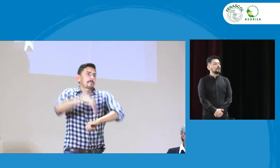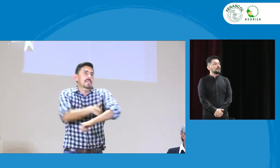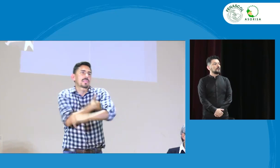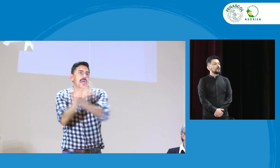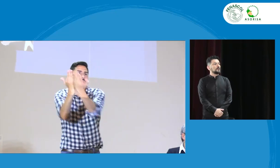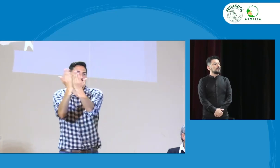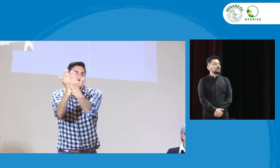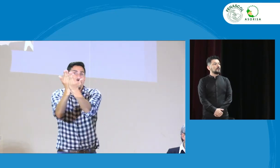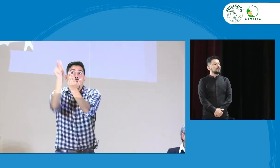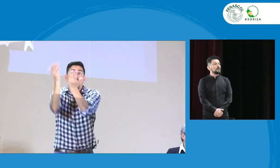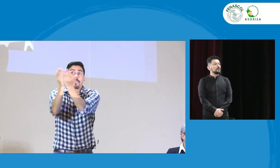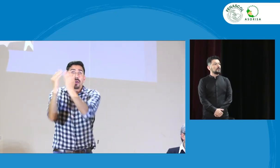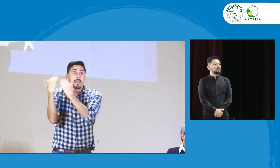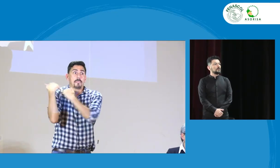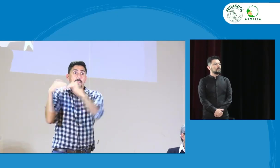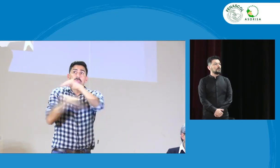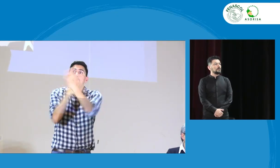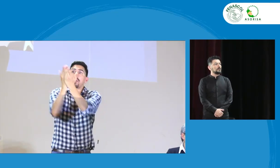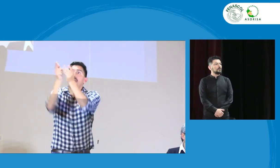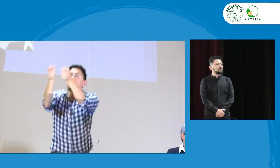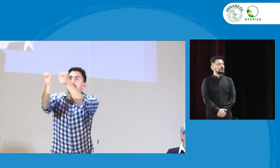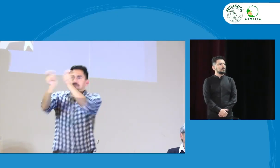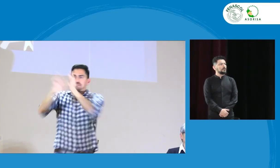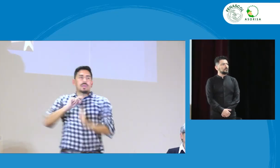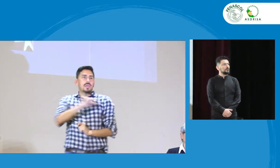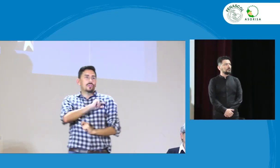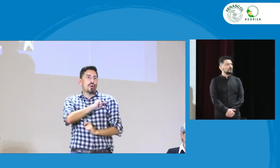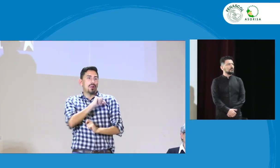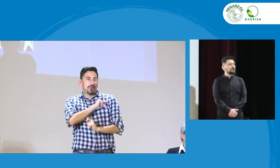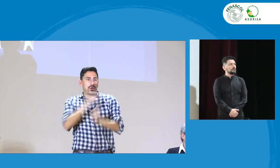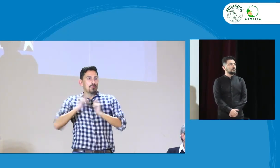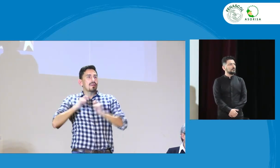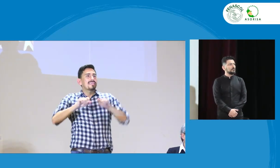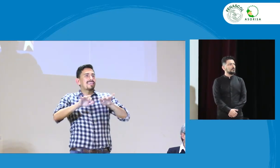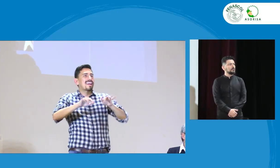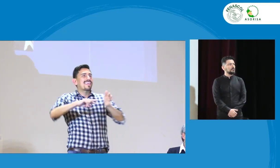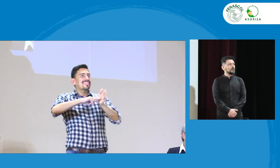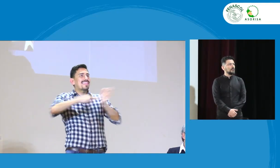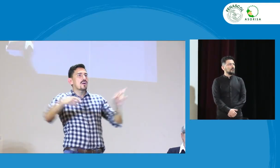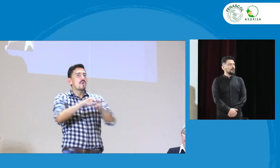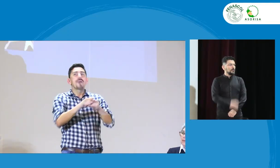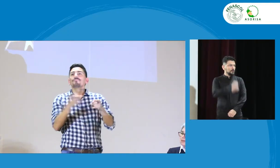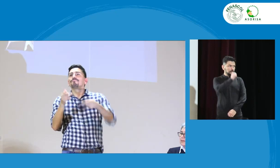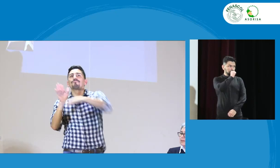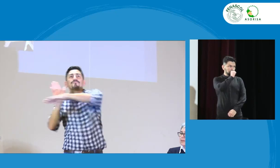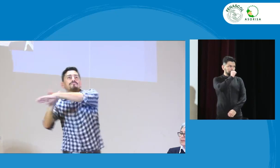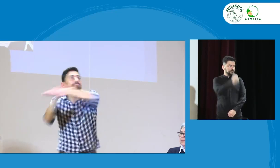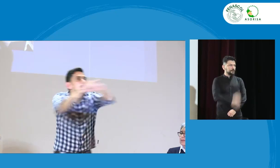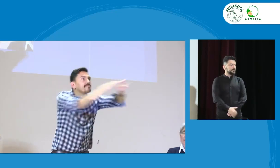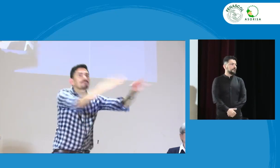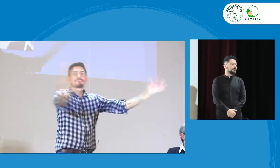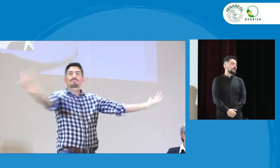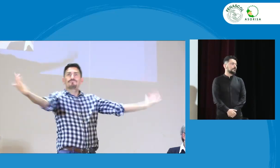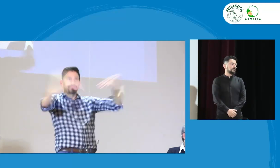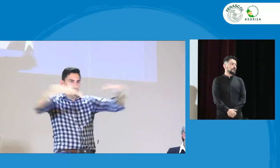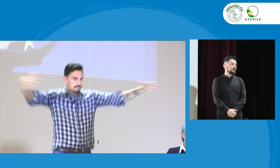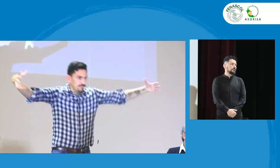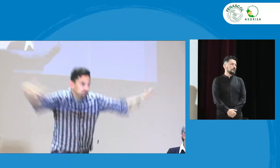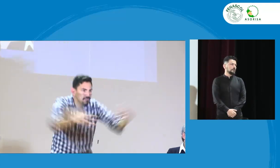allí encontramos el Ministerio de Educación es el responsable de esto, pero nos da la Secretaría Técnica al INSOR y somos